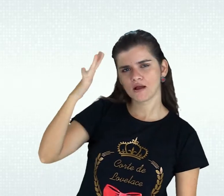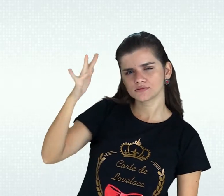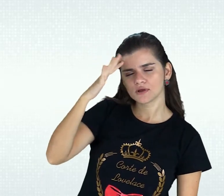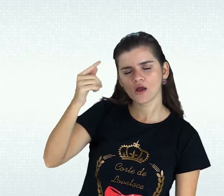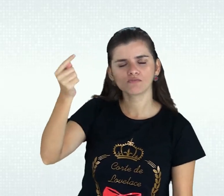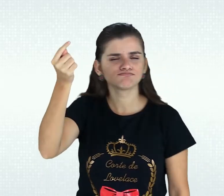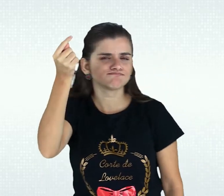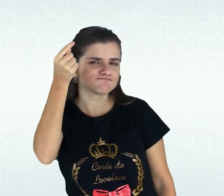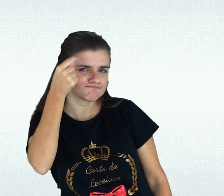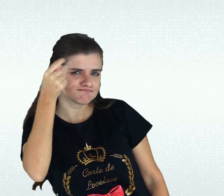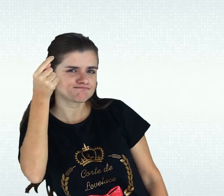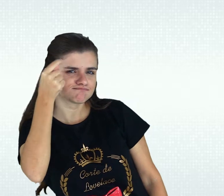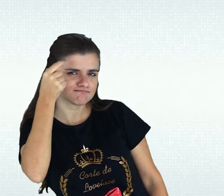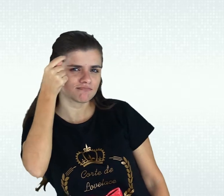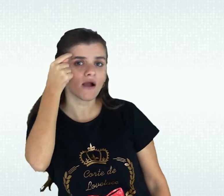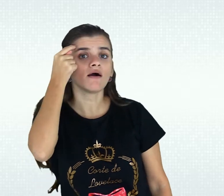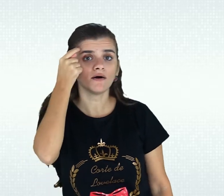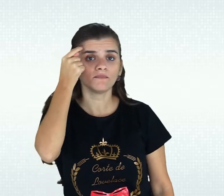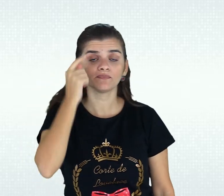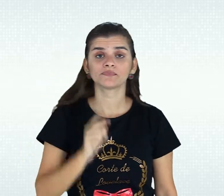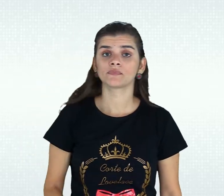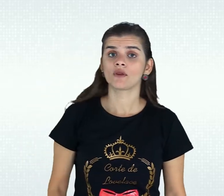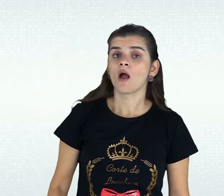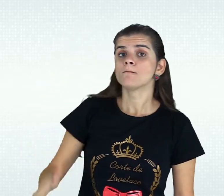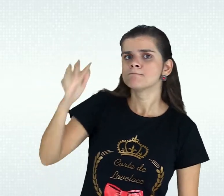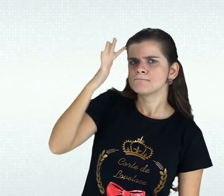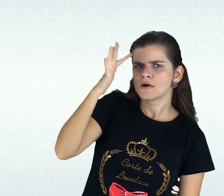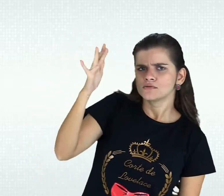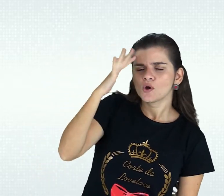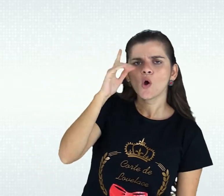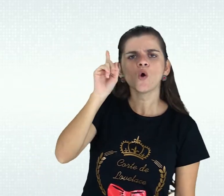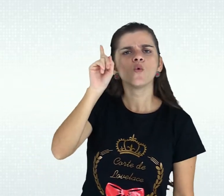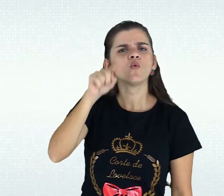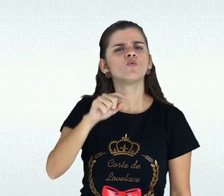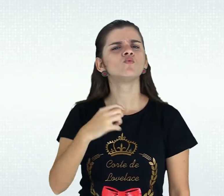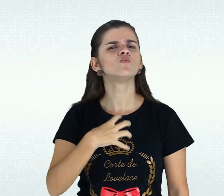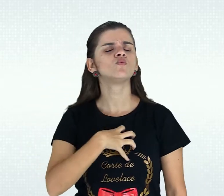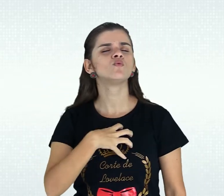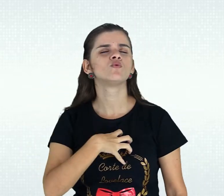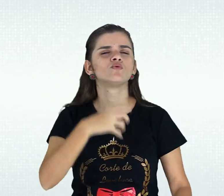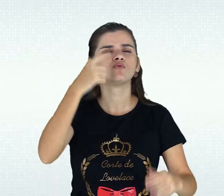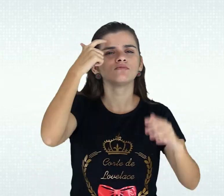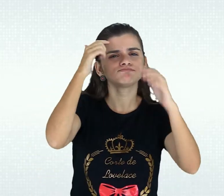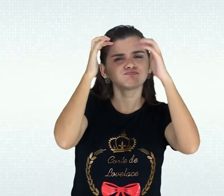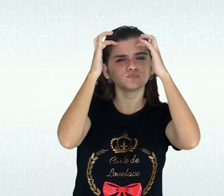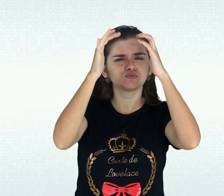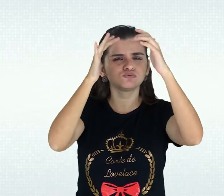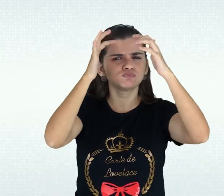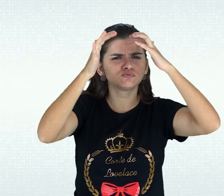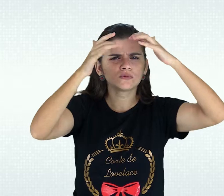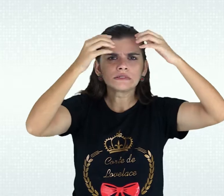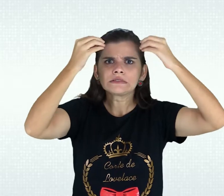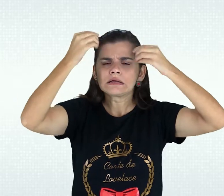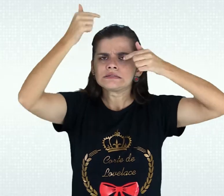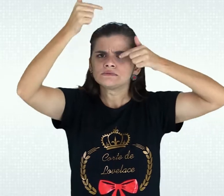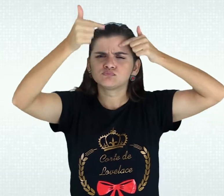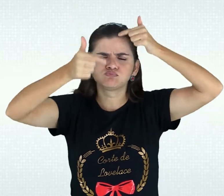desenvolvê-las individualmente e pensar na aplicabilidade das mesmas em nossas vidas. Após muitas